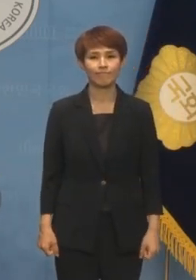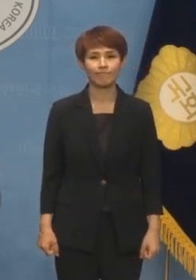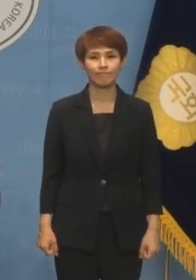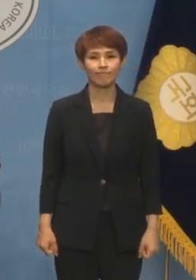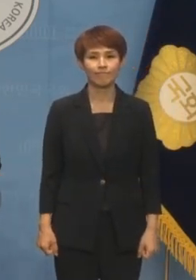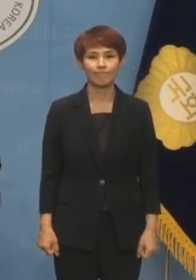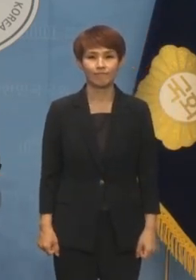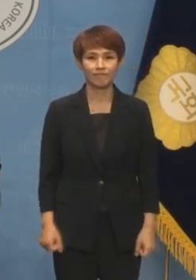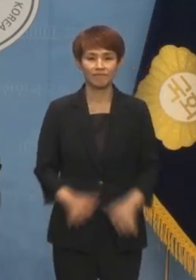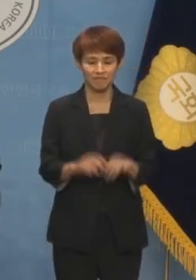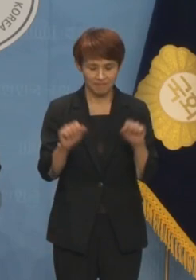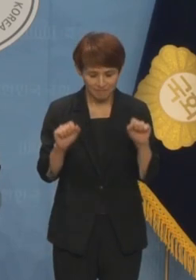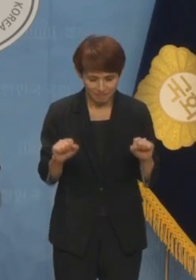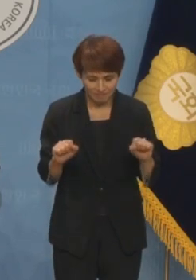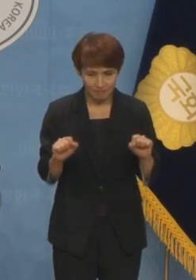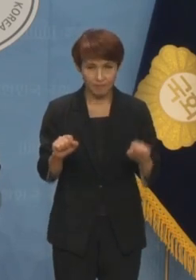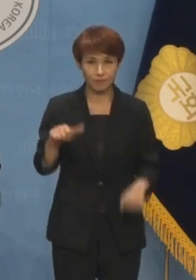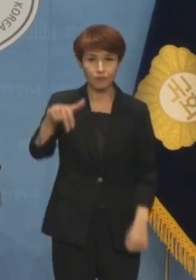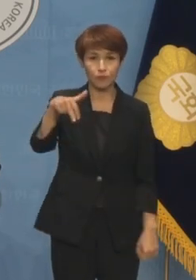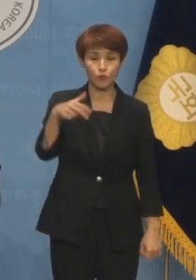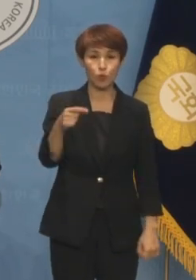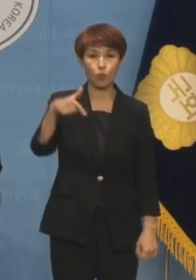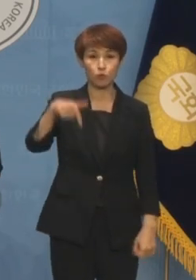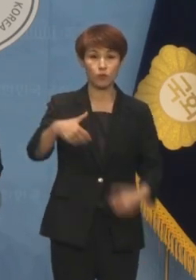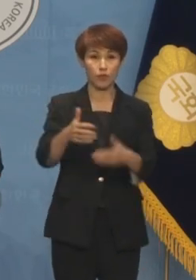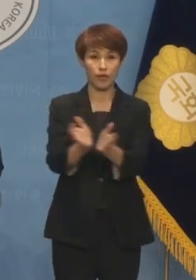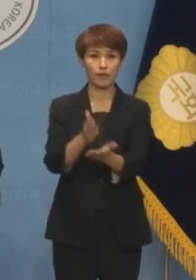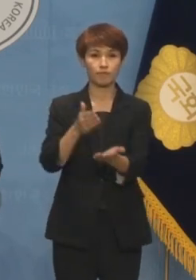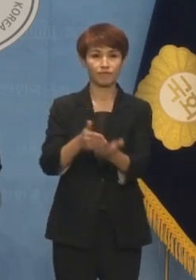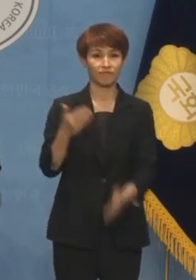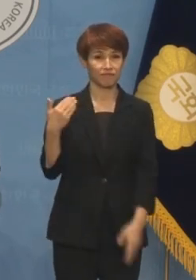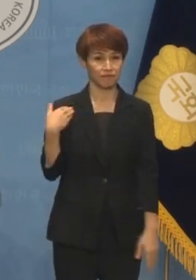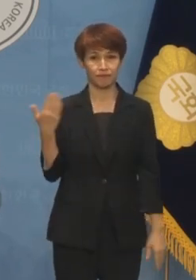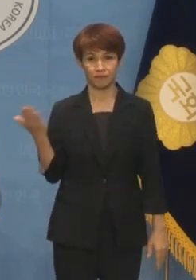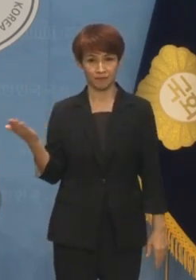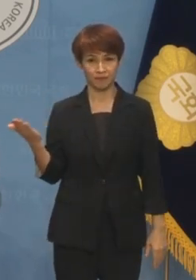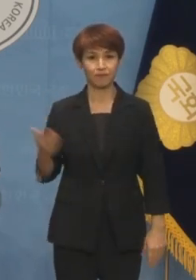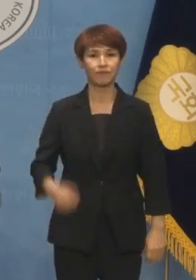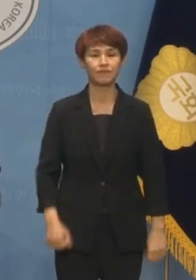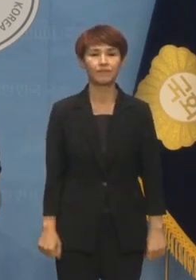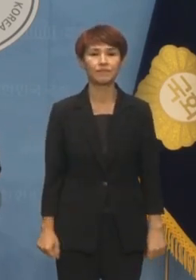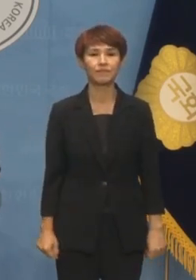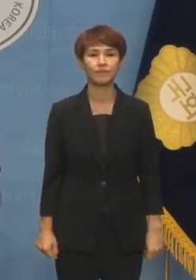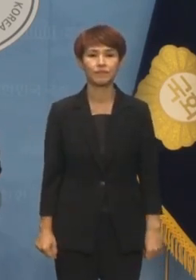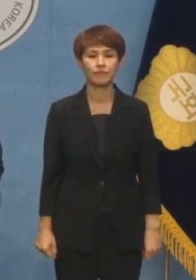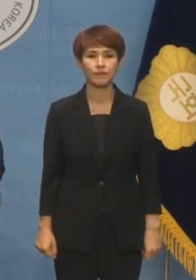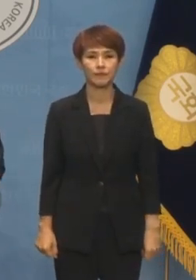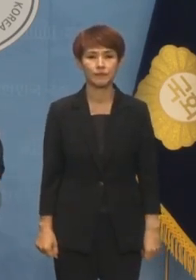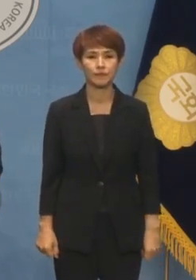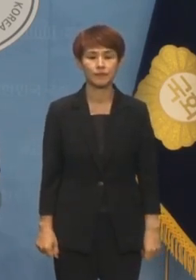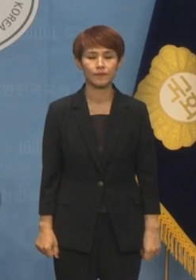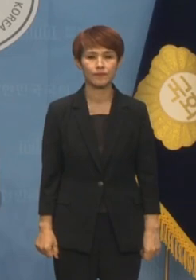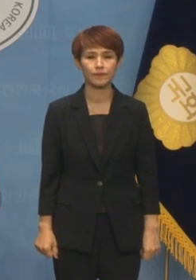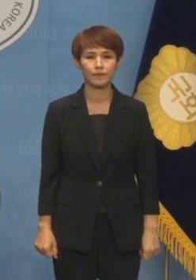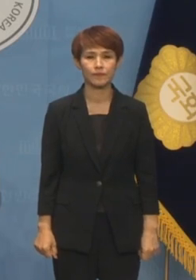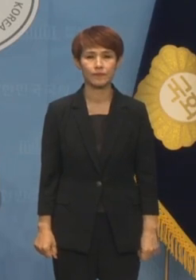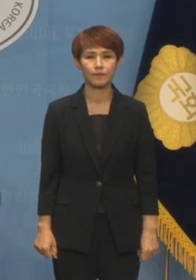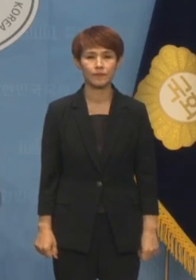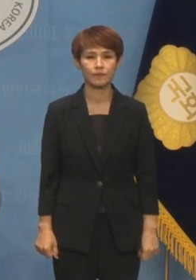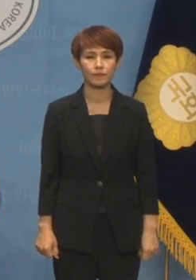안녕하십니까 조국혁신당 대변인 김보협입니다 논평하겠습니다